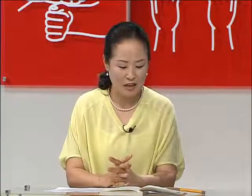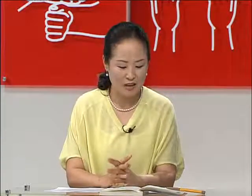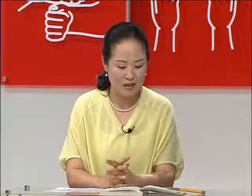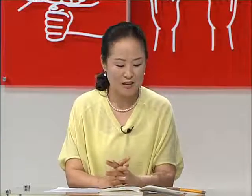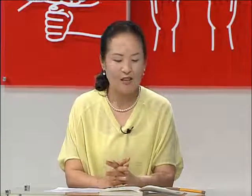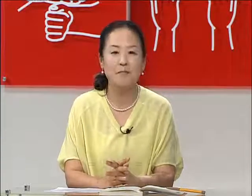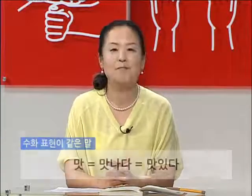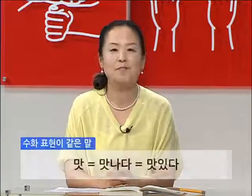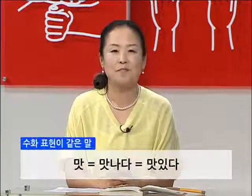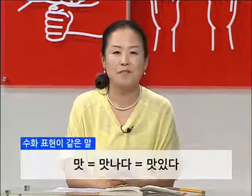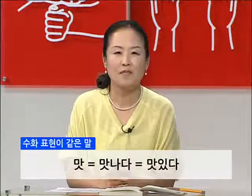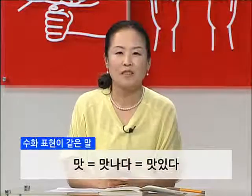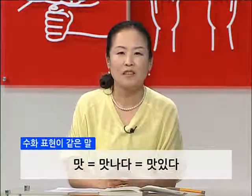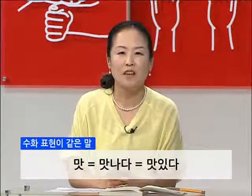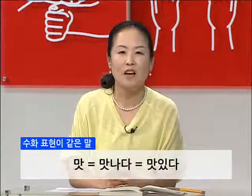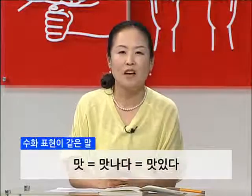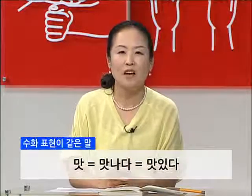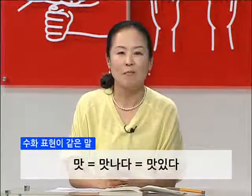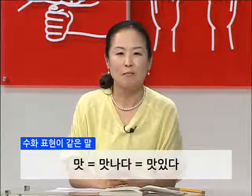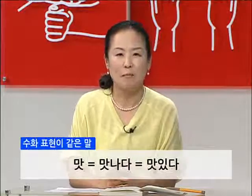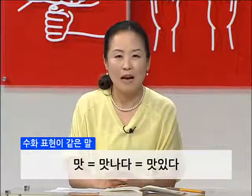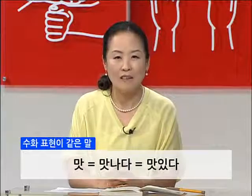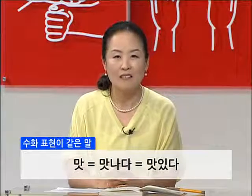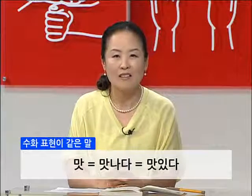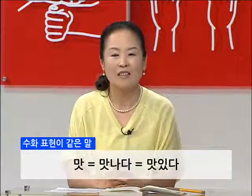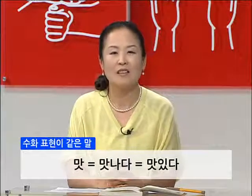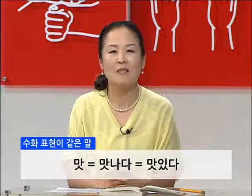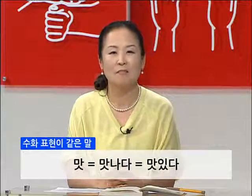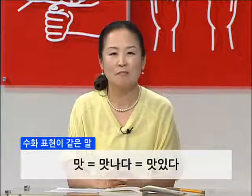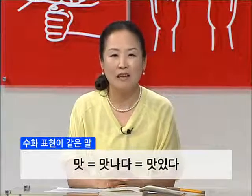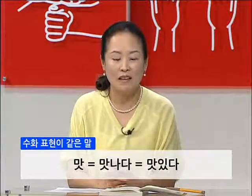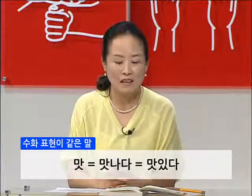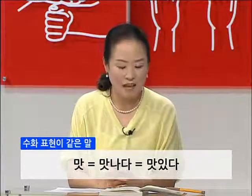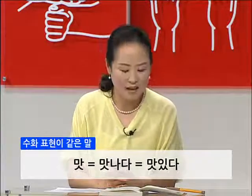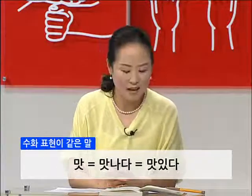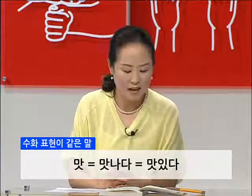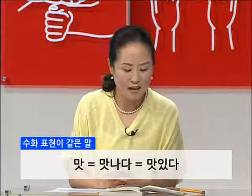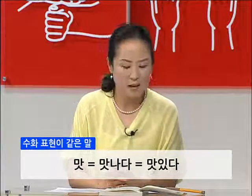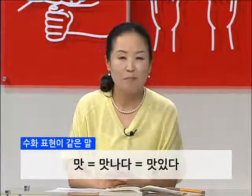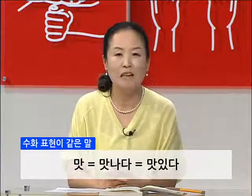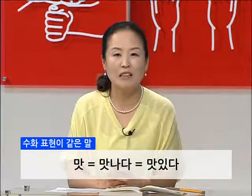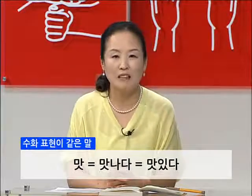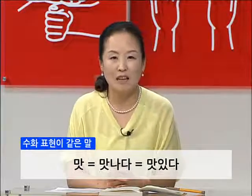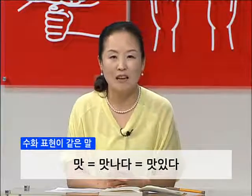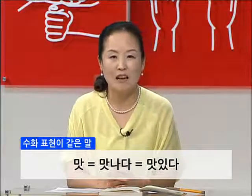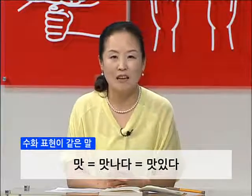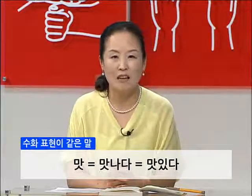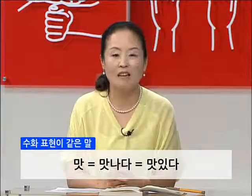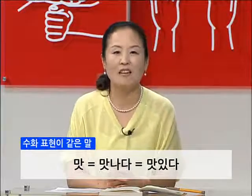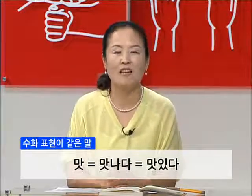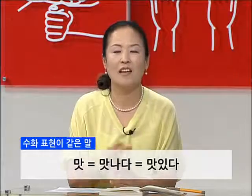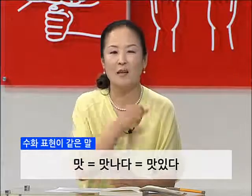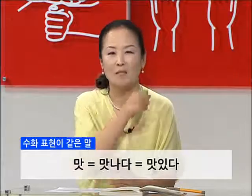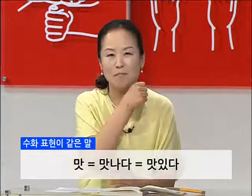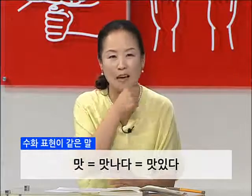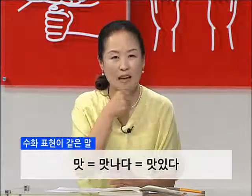자 맛, 만나다, 맛있다. 맛,